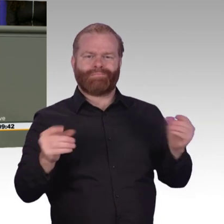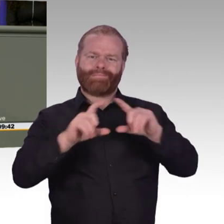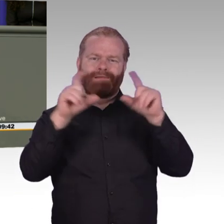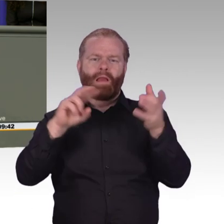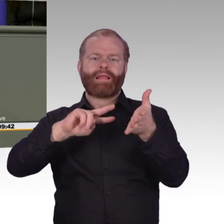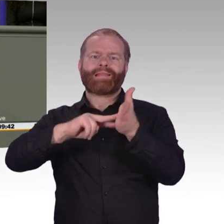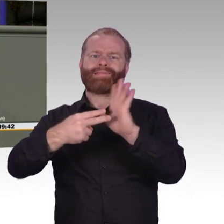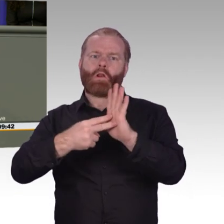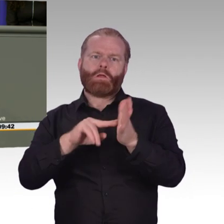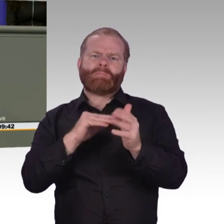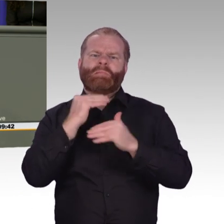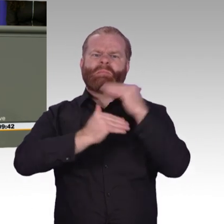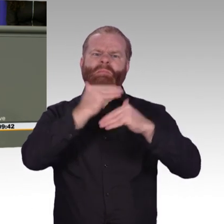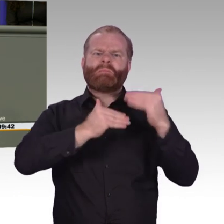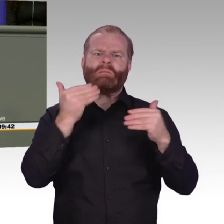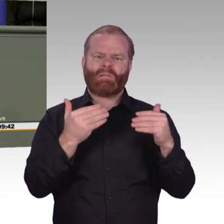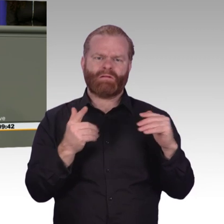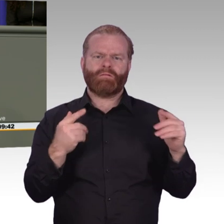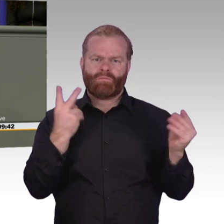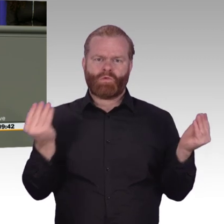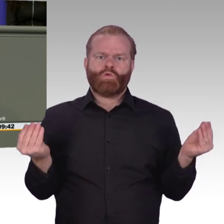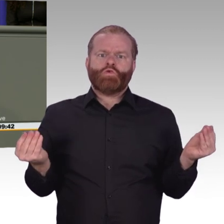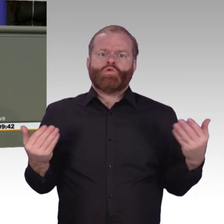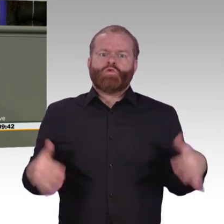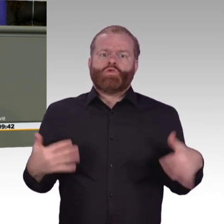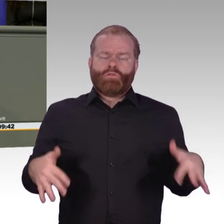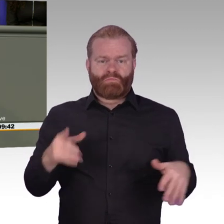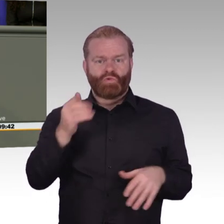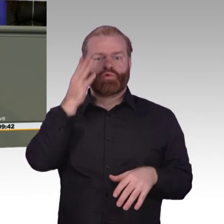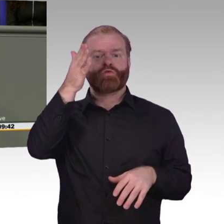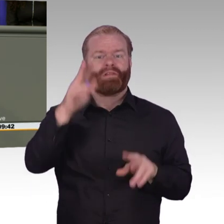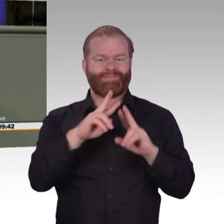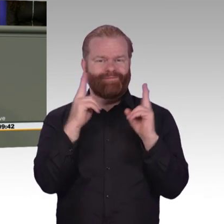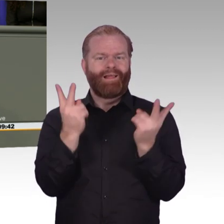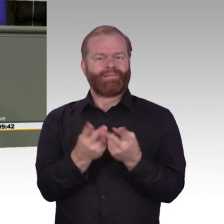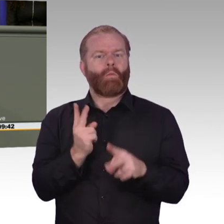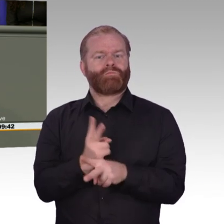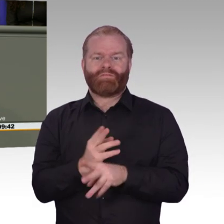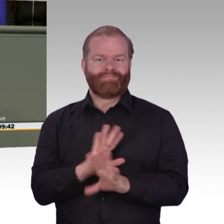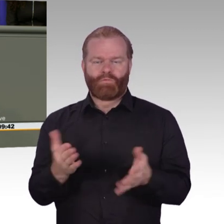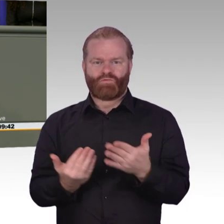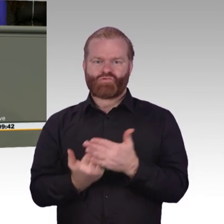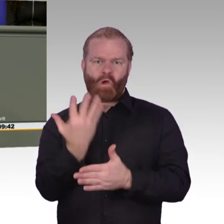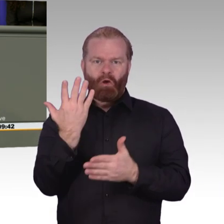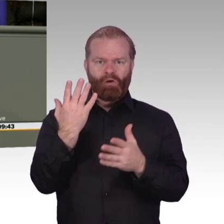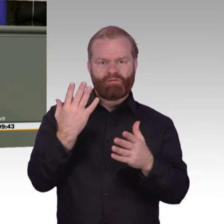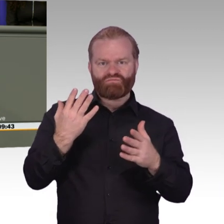Schließlich muss die Strategie haushalterisch unterlegt werden. Und an der Stelle besorgt es mich schon, wenn der Finanzminister feststellt, dass wir ein